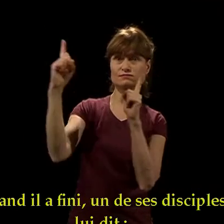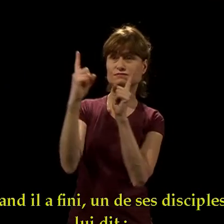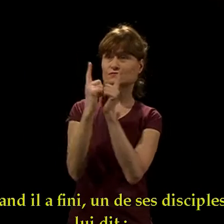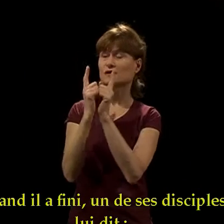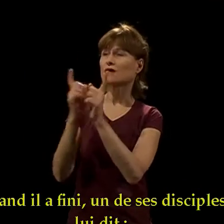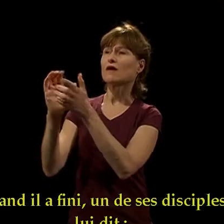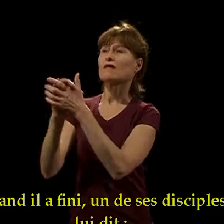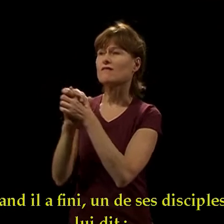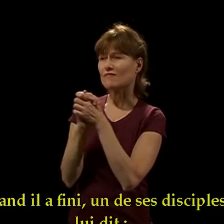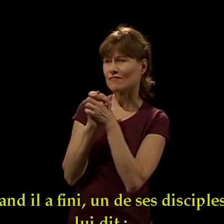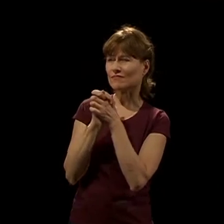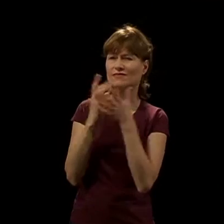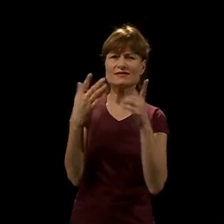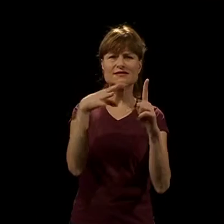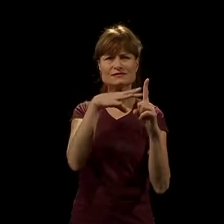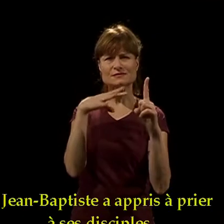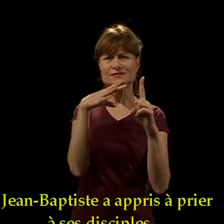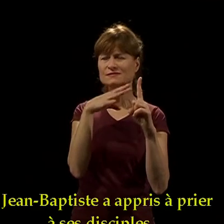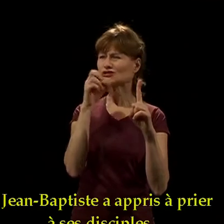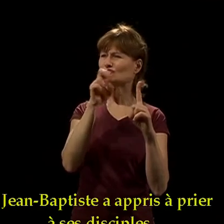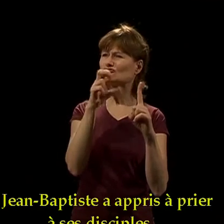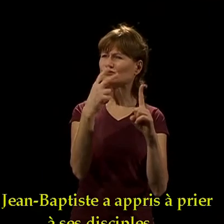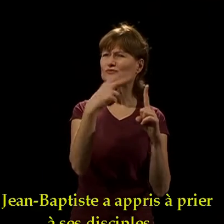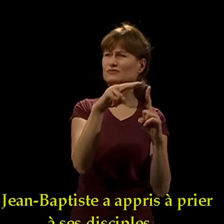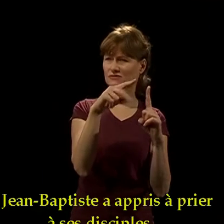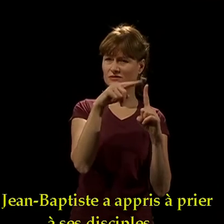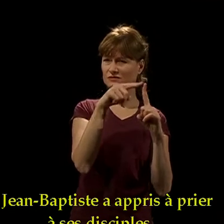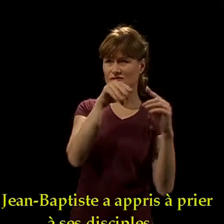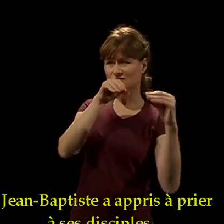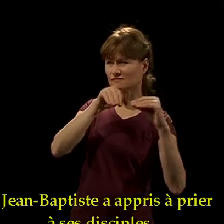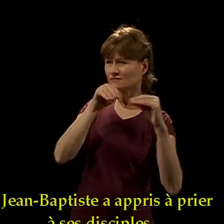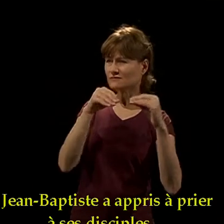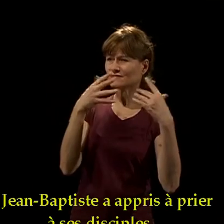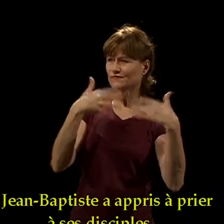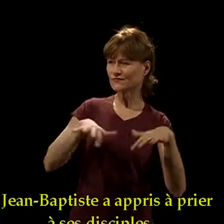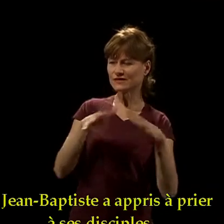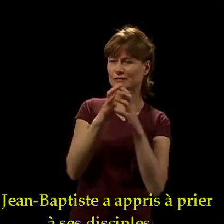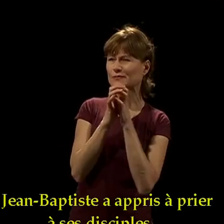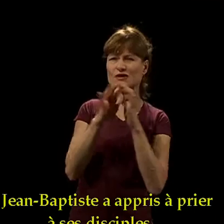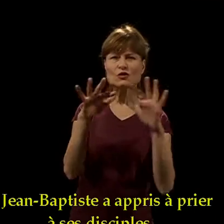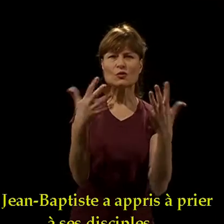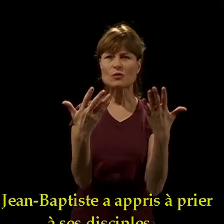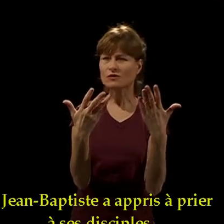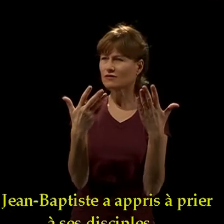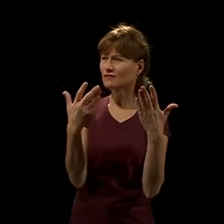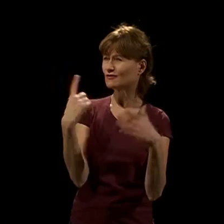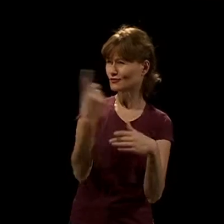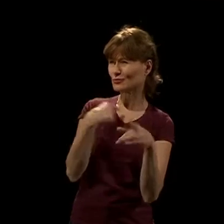Quand il a fini, un de ses disciples lui dit « Jean-Baptiste a appris à prier à ses disciples.